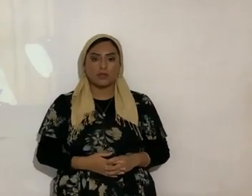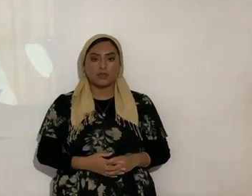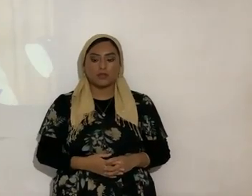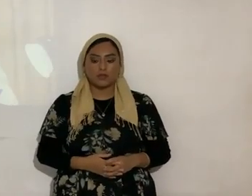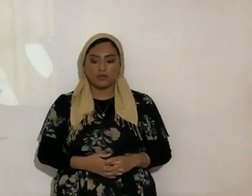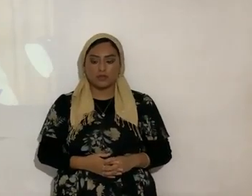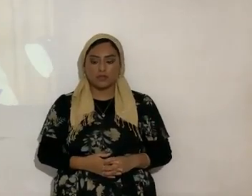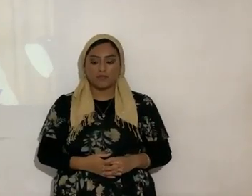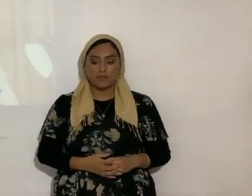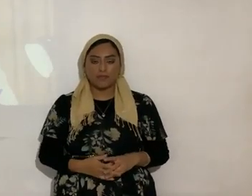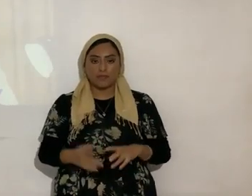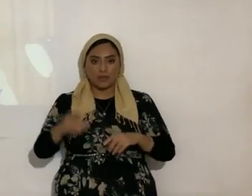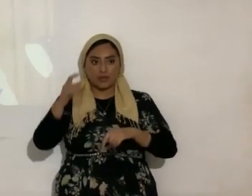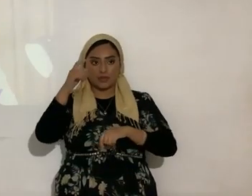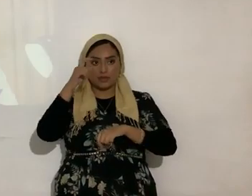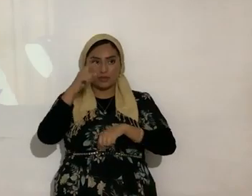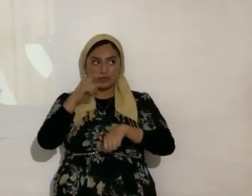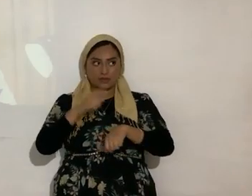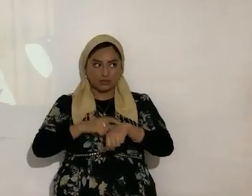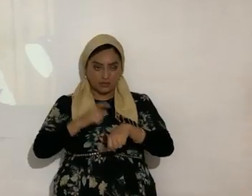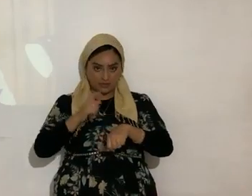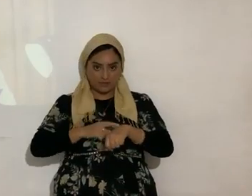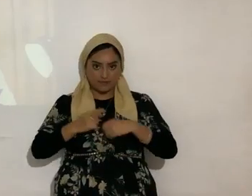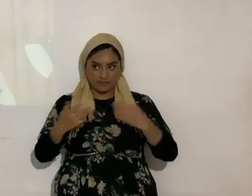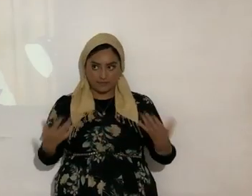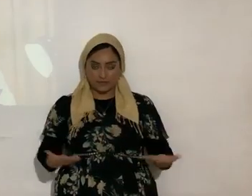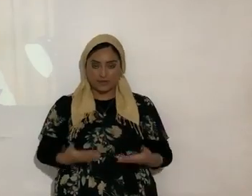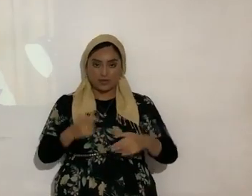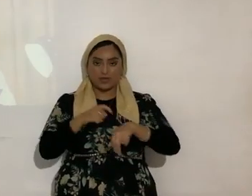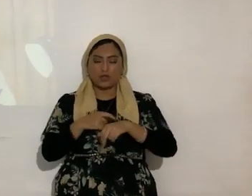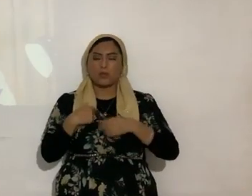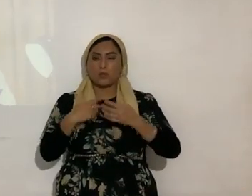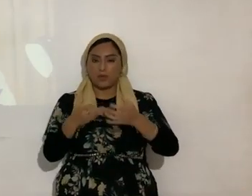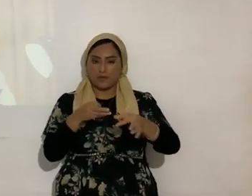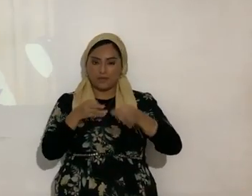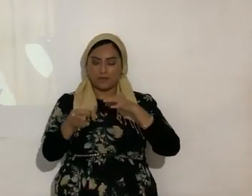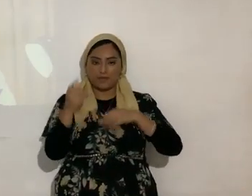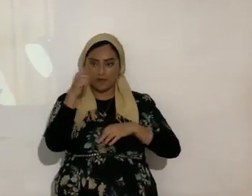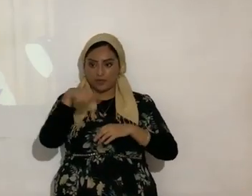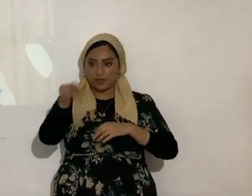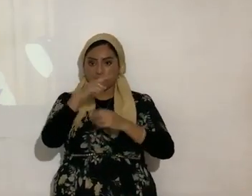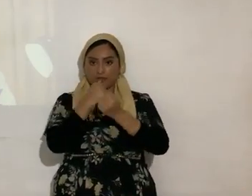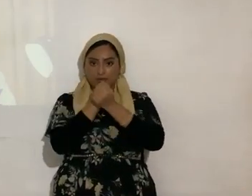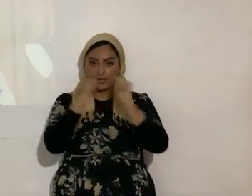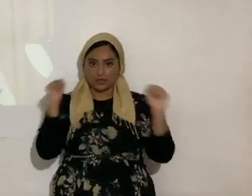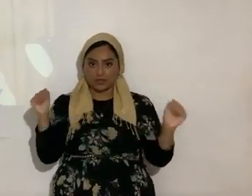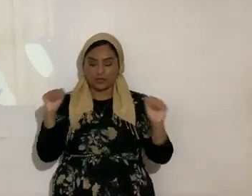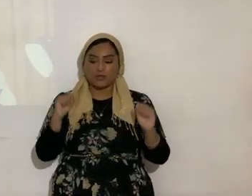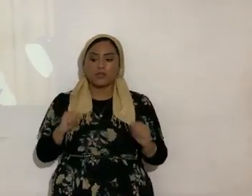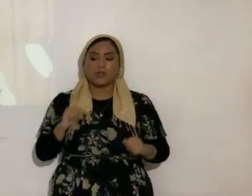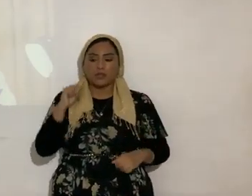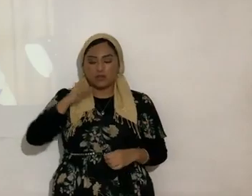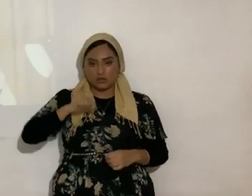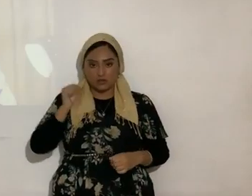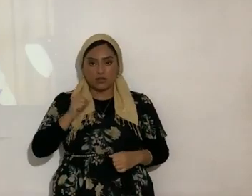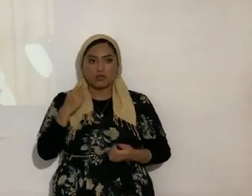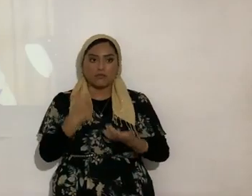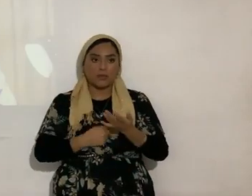el tiempo presente quiero explicar esto para los salvos como tal si lógico tenemos cosas que hacer cada